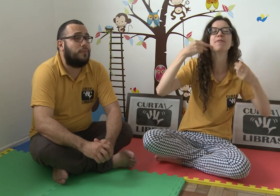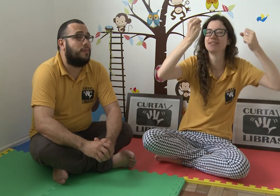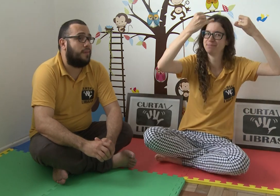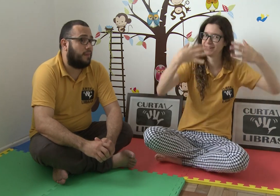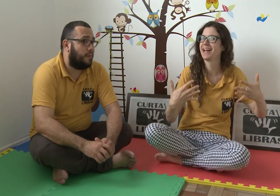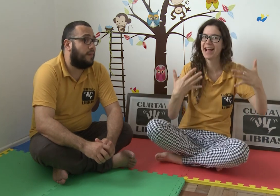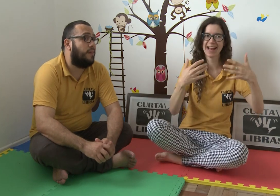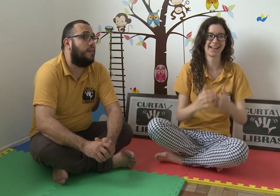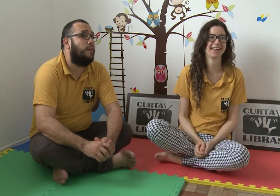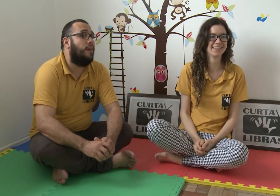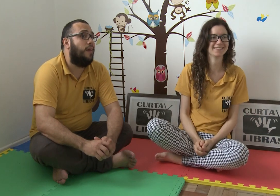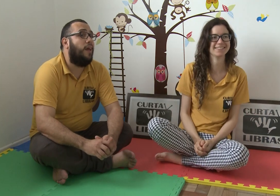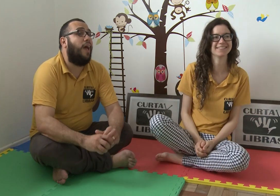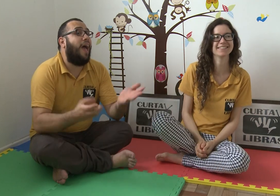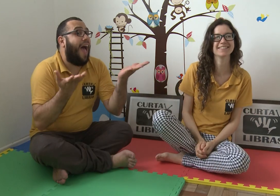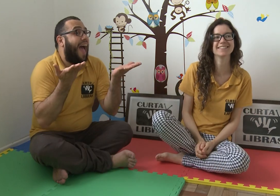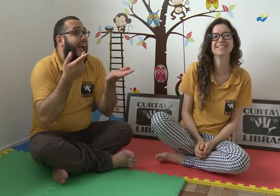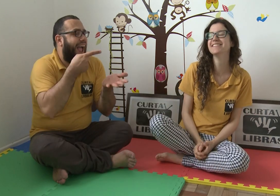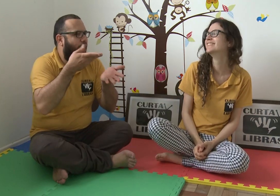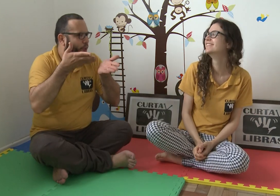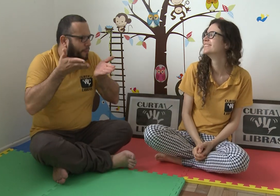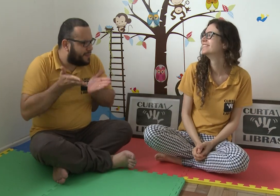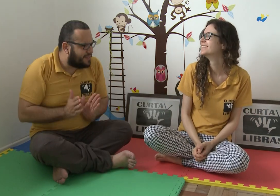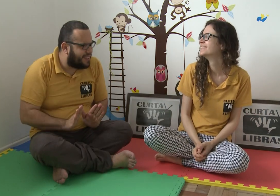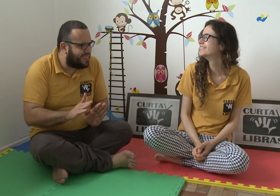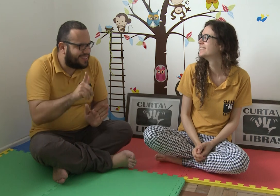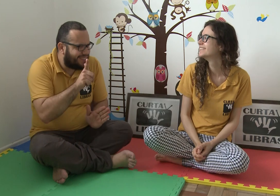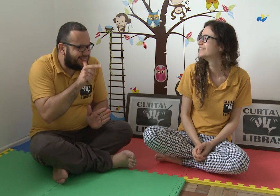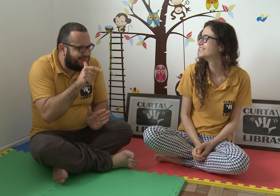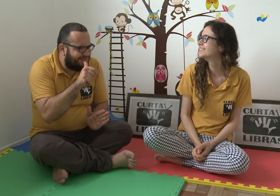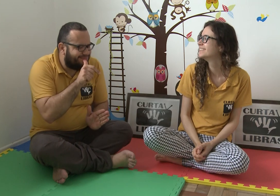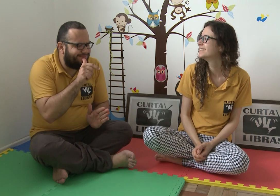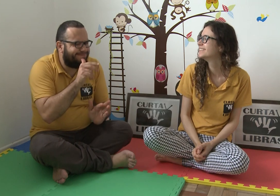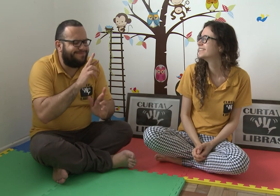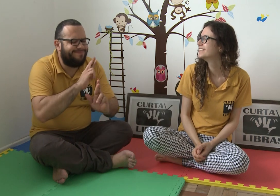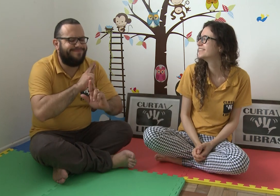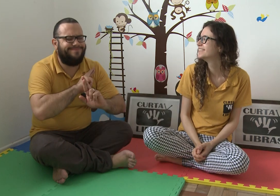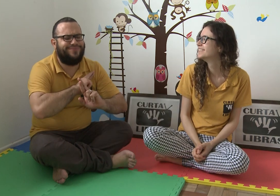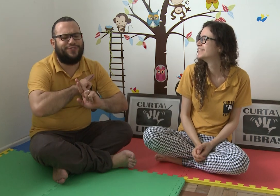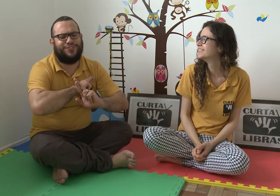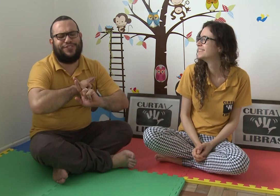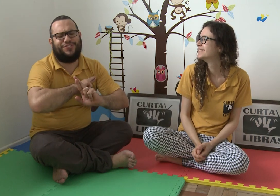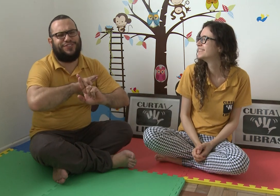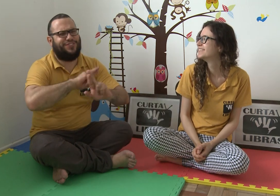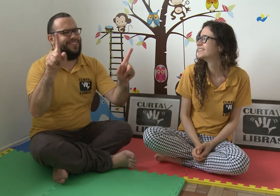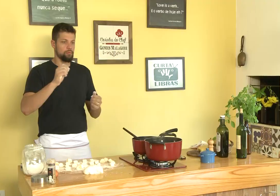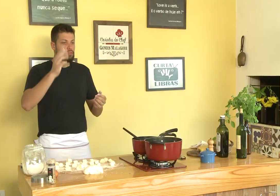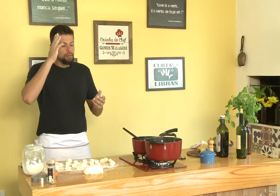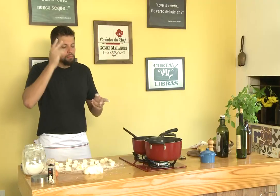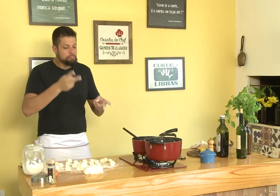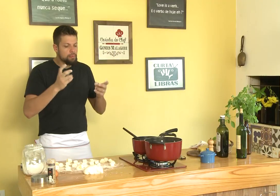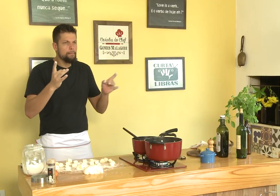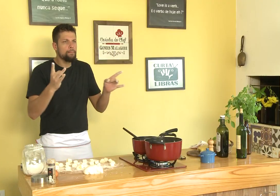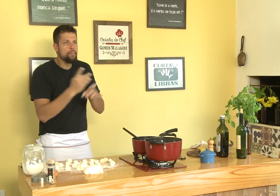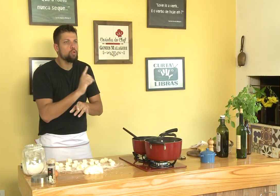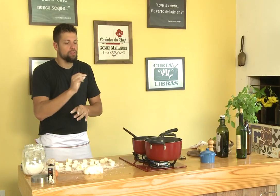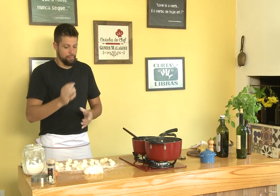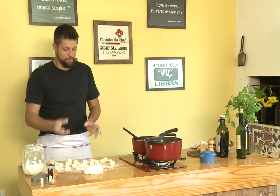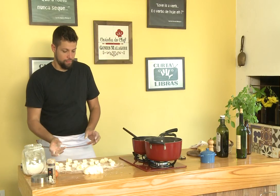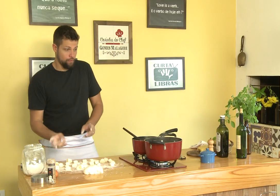Agora o Fabiano vai explicar. O parto na água é muito diferente. Nesta semana tem estreia na